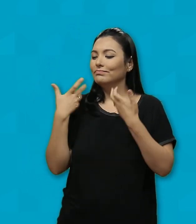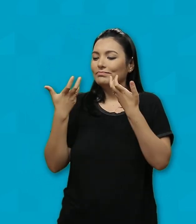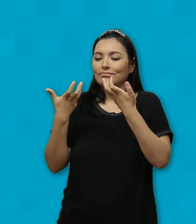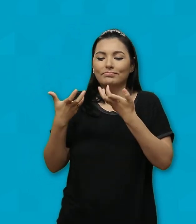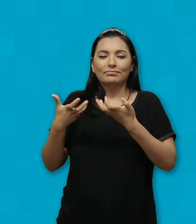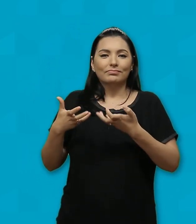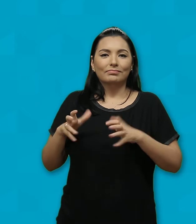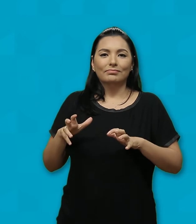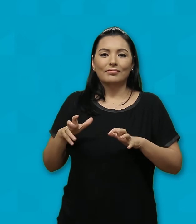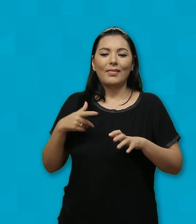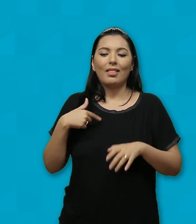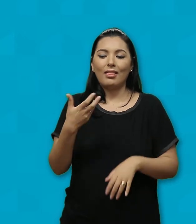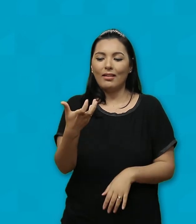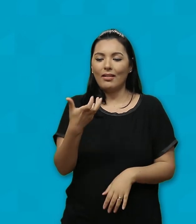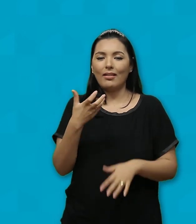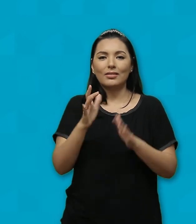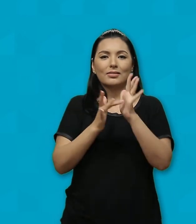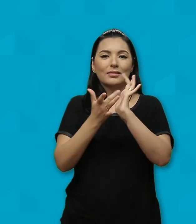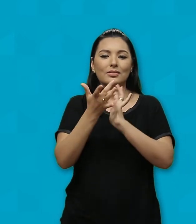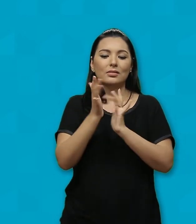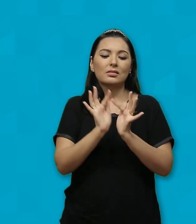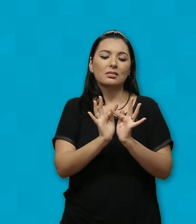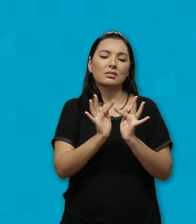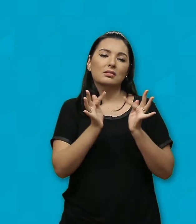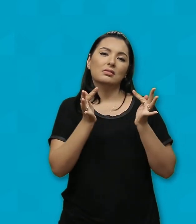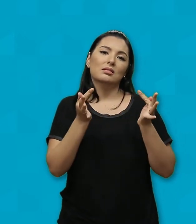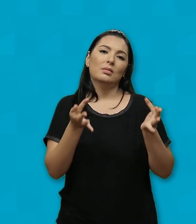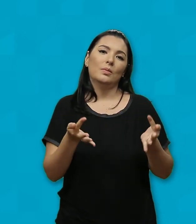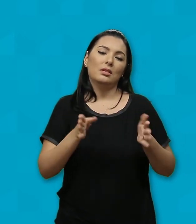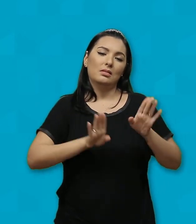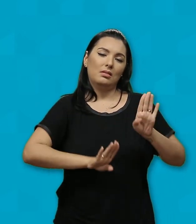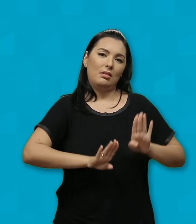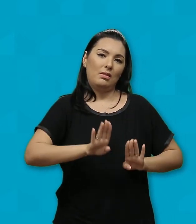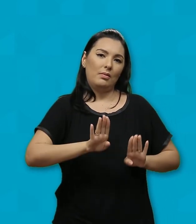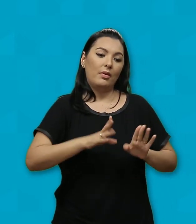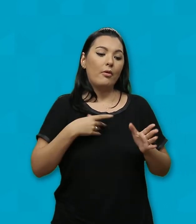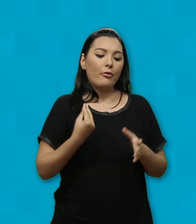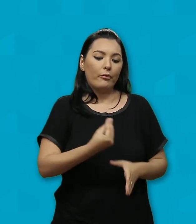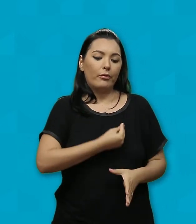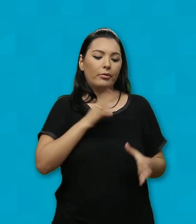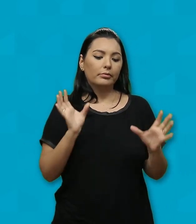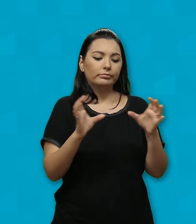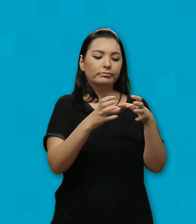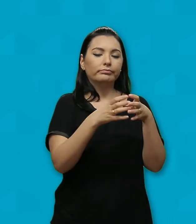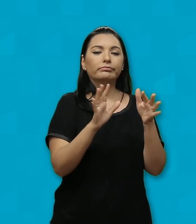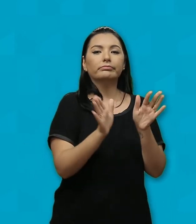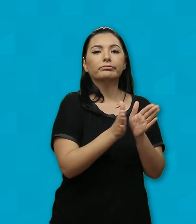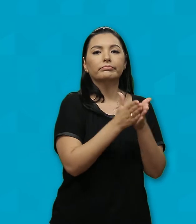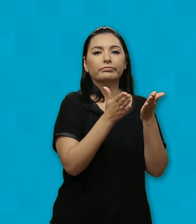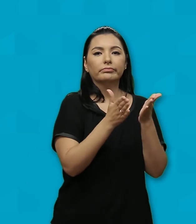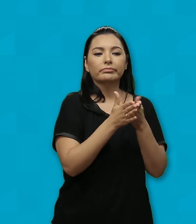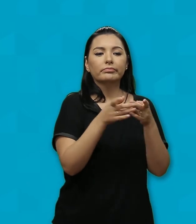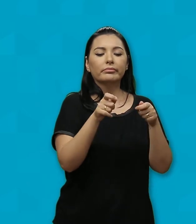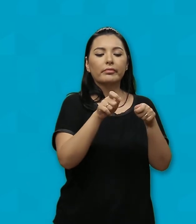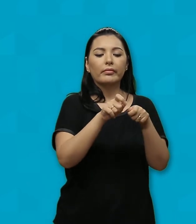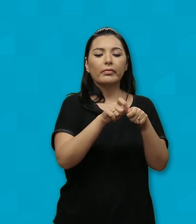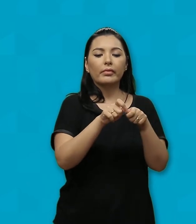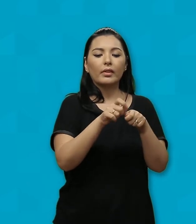servo Nasceu na humildade e viveu entre os pobres Fez-se pequeno entre os pequenos